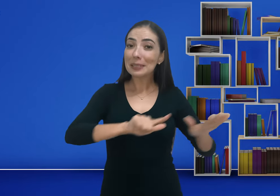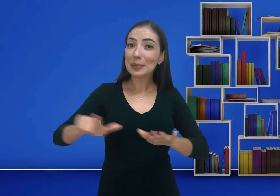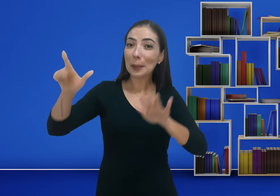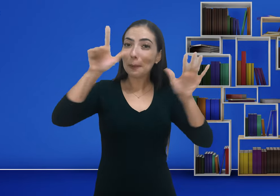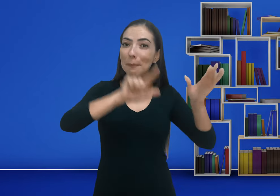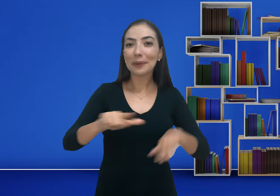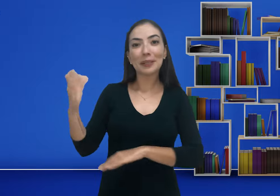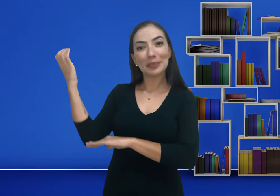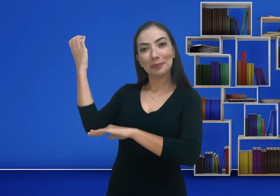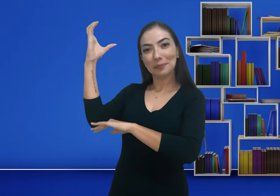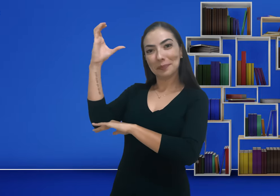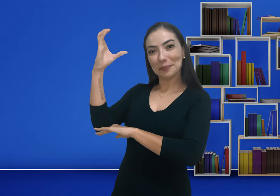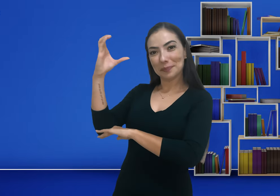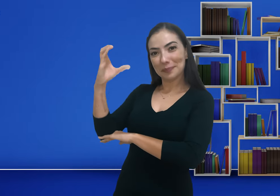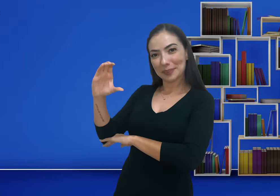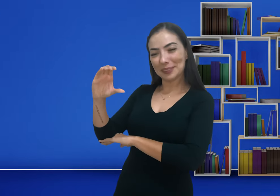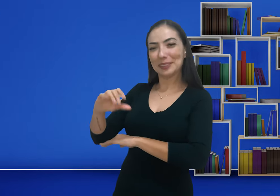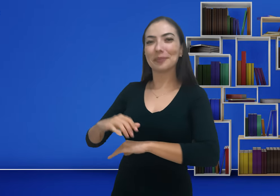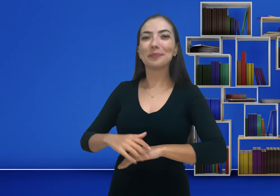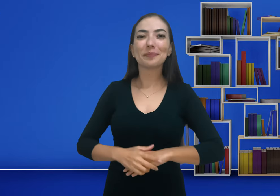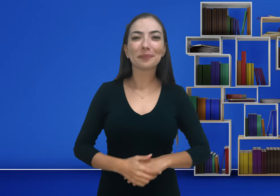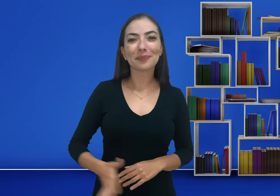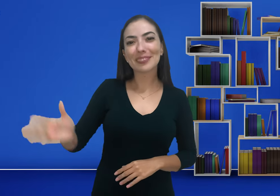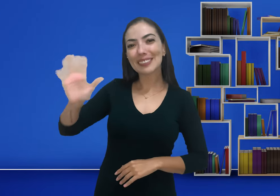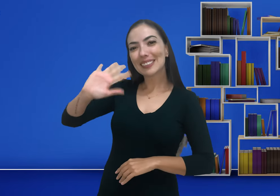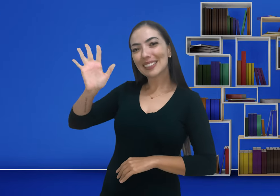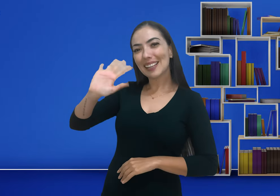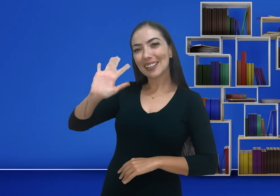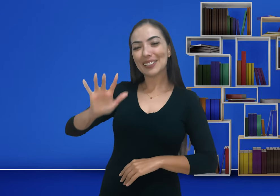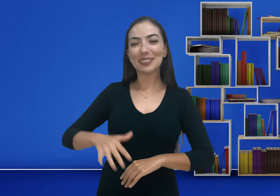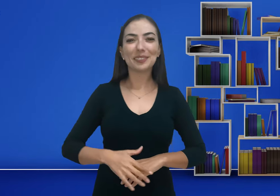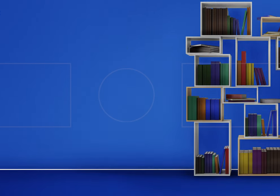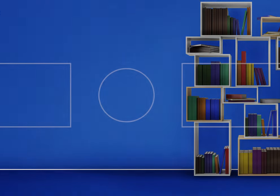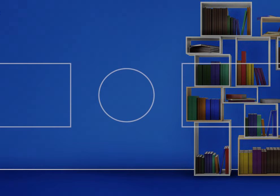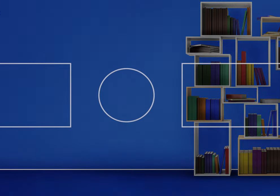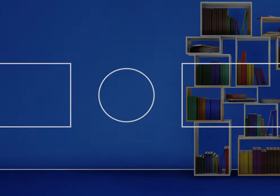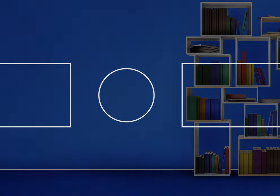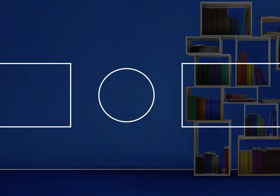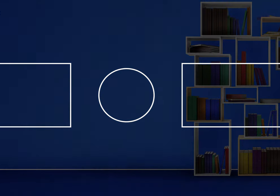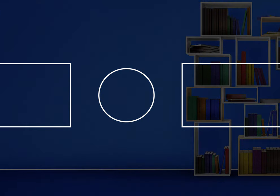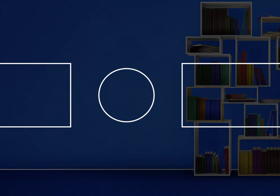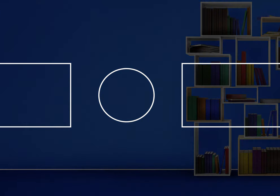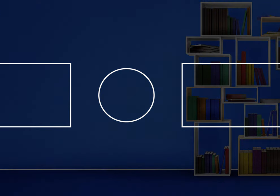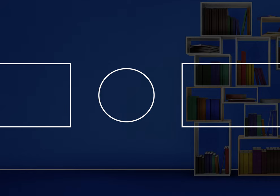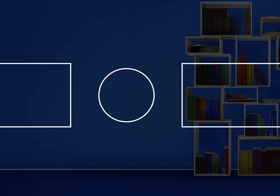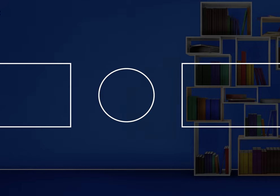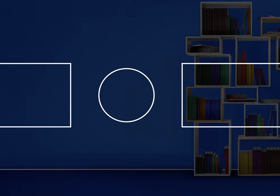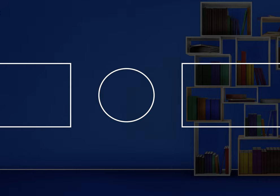gente vai preparar novos conteúdos para vocês. Tchau! Transcrição e Quintena